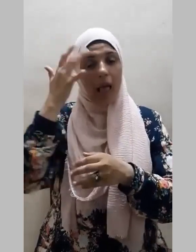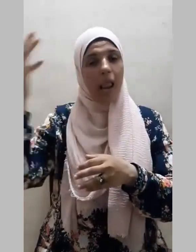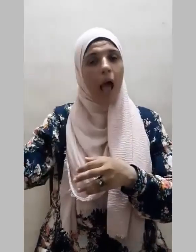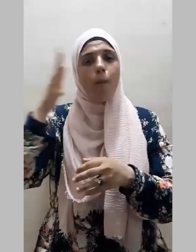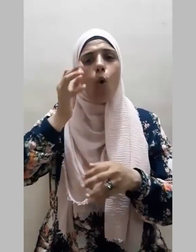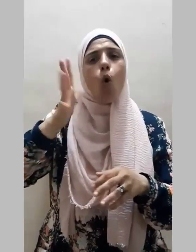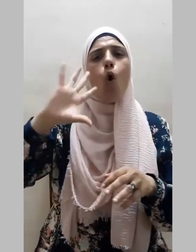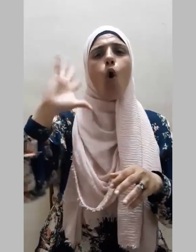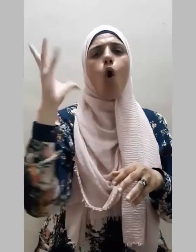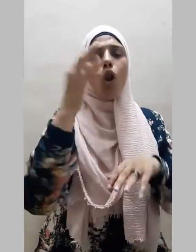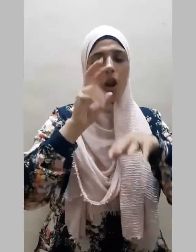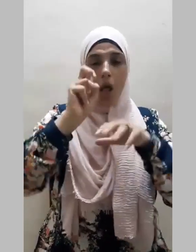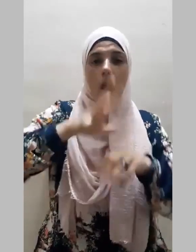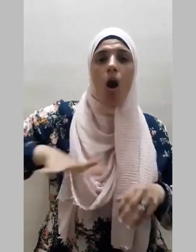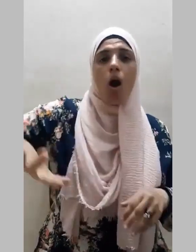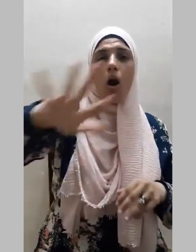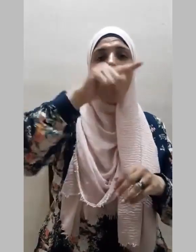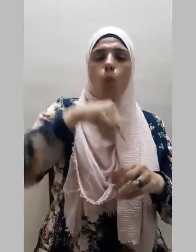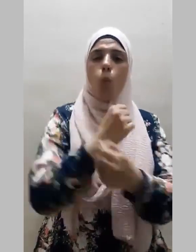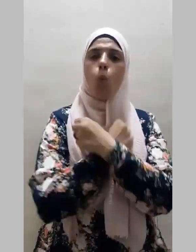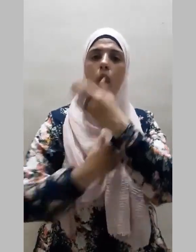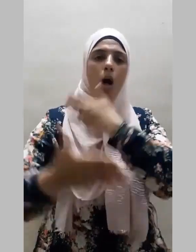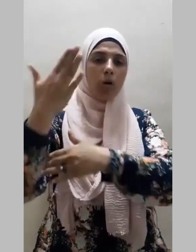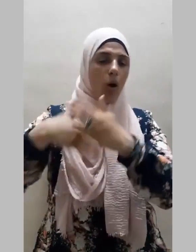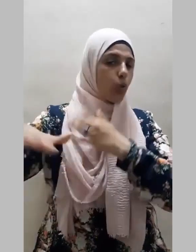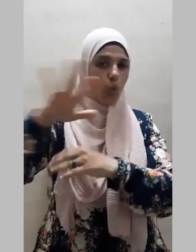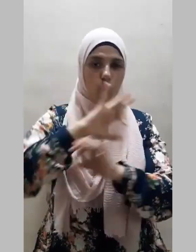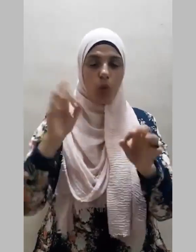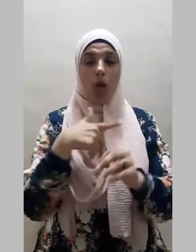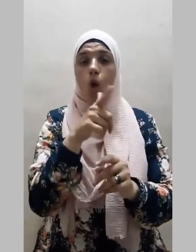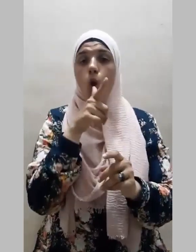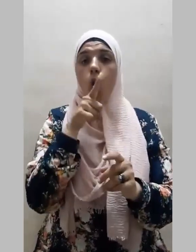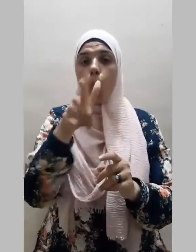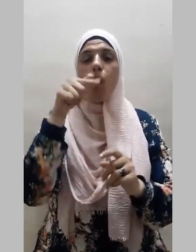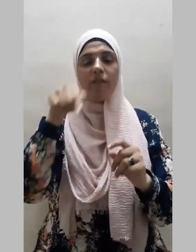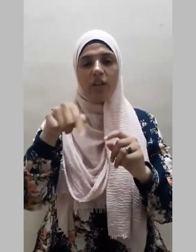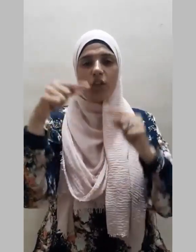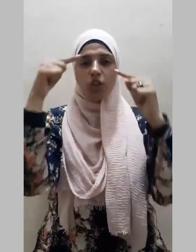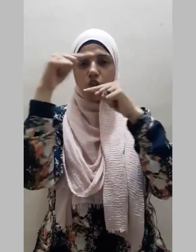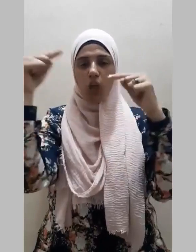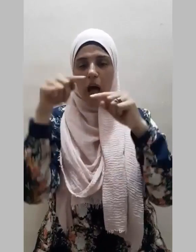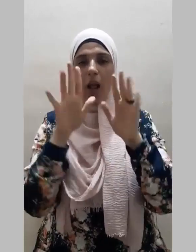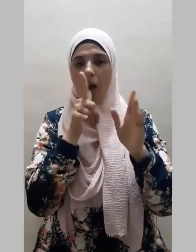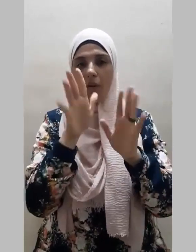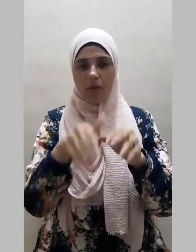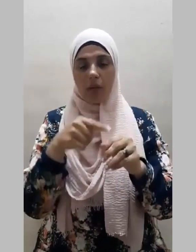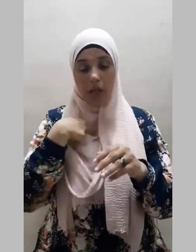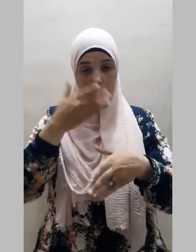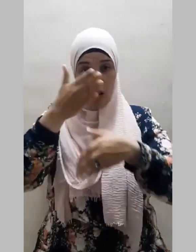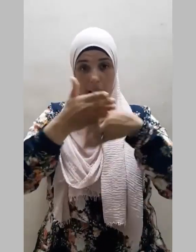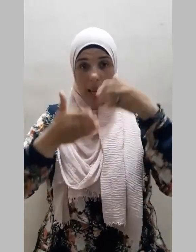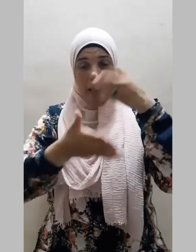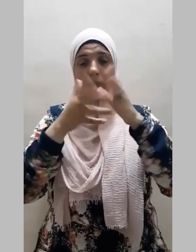الأمم والحضارات من بعدهم ويكون شعارنا فيه نبني كما كانت